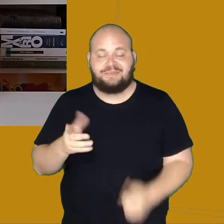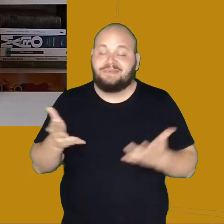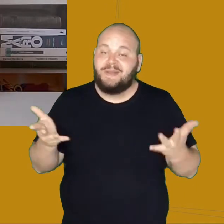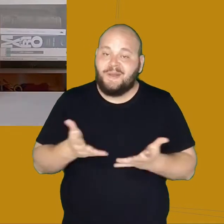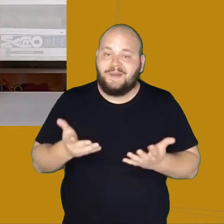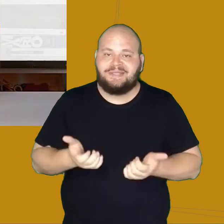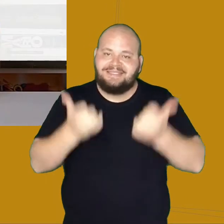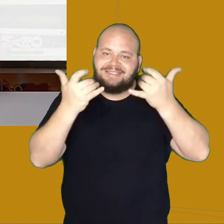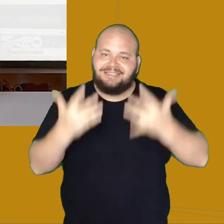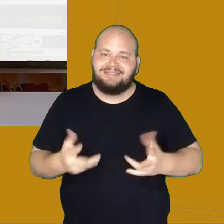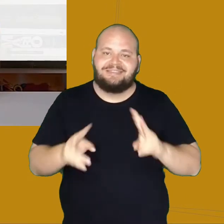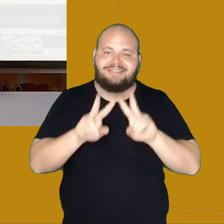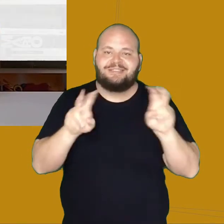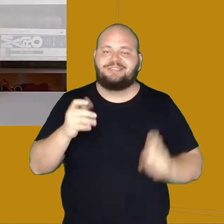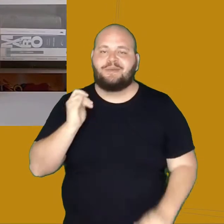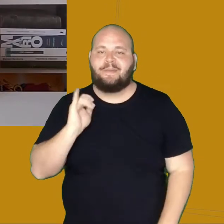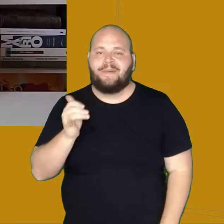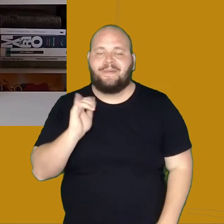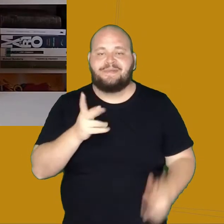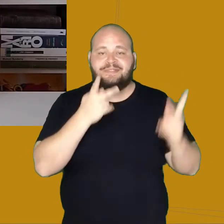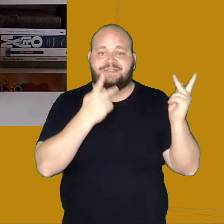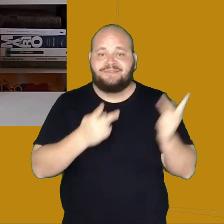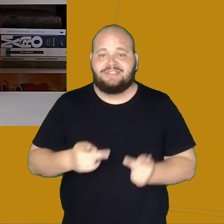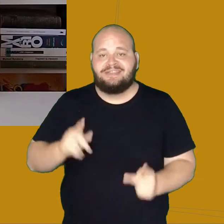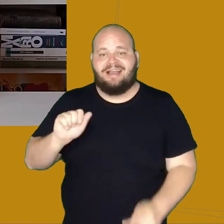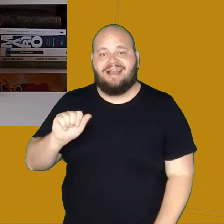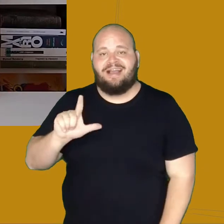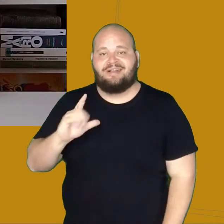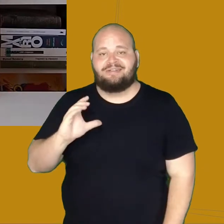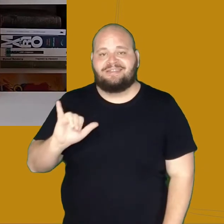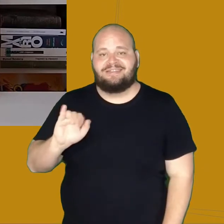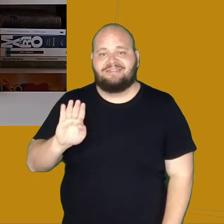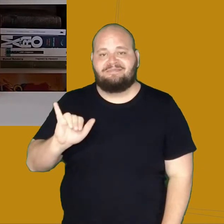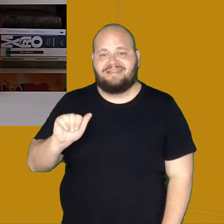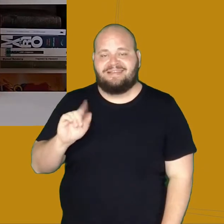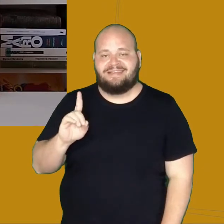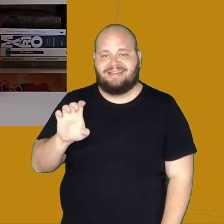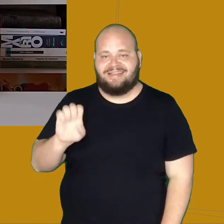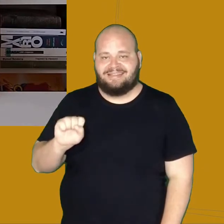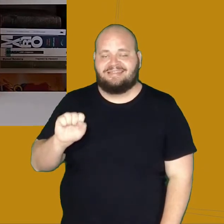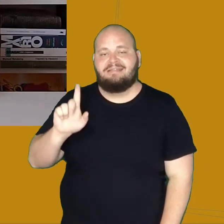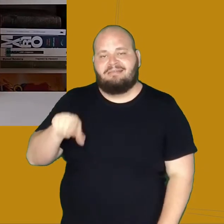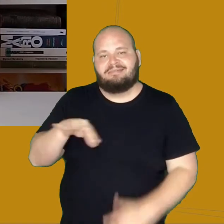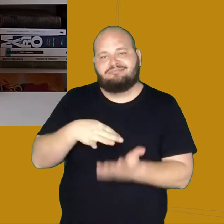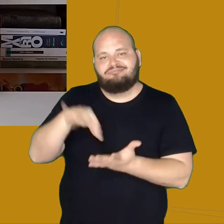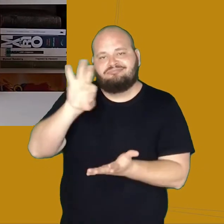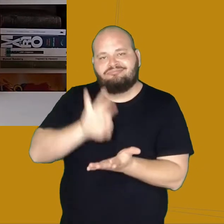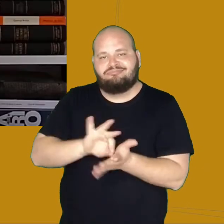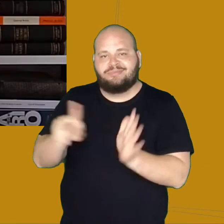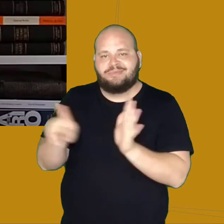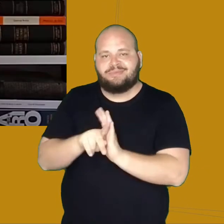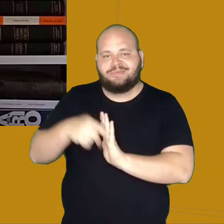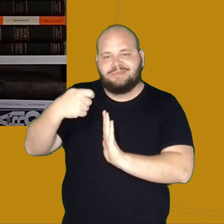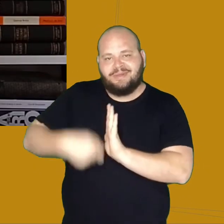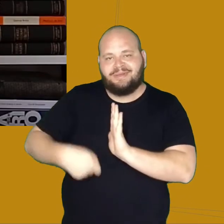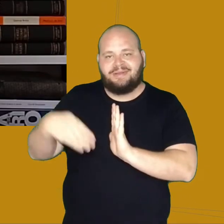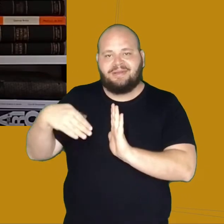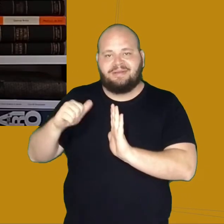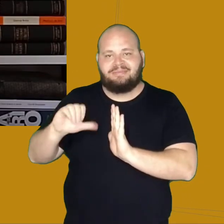sobre uma visita de Alcibiades, que é o penúltimo conto do livro Papéis Abulsos, de Machado de Assis. Antes de analisar o conto